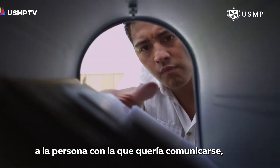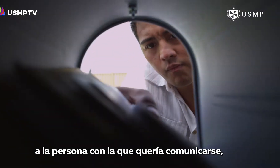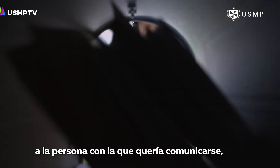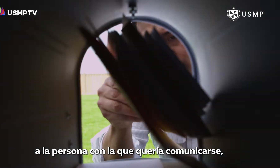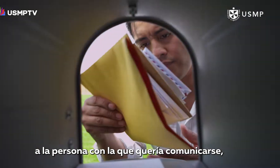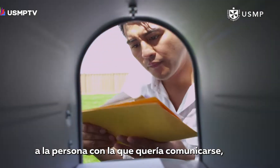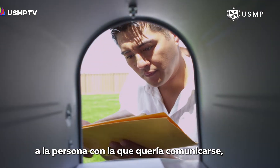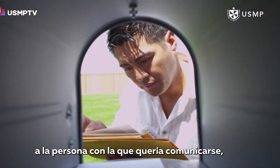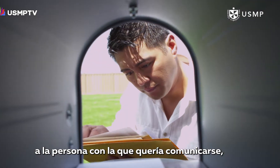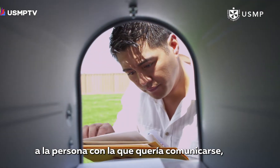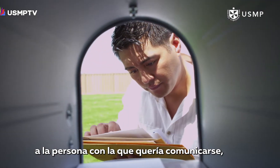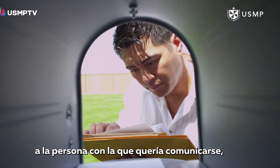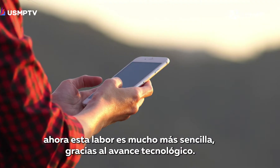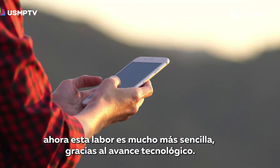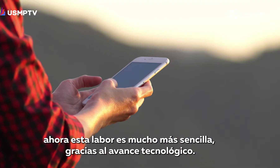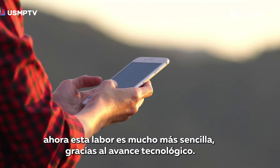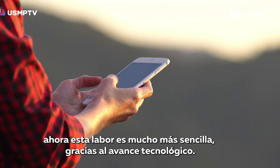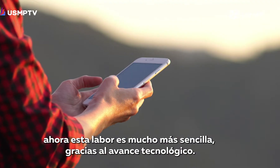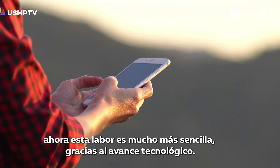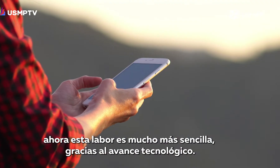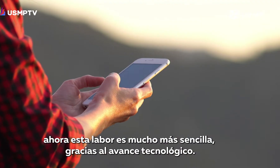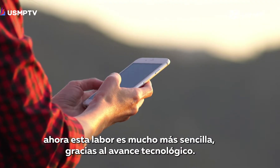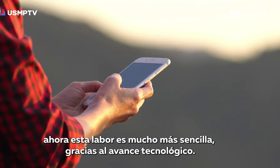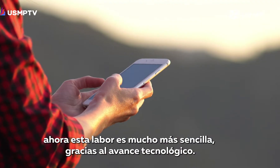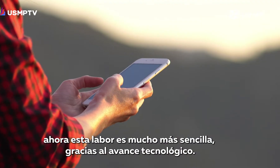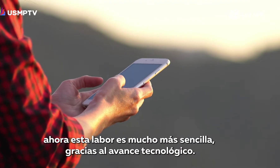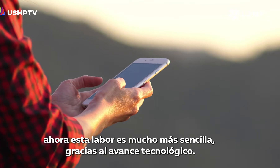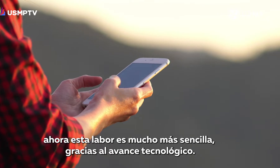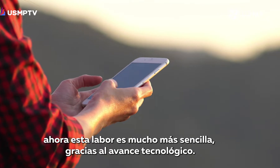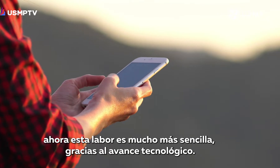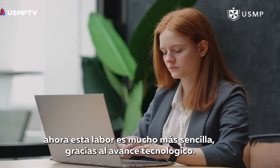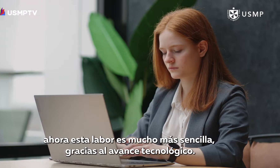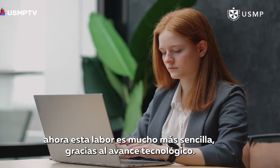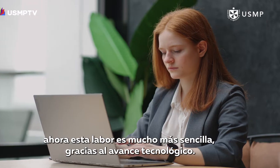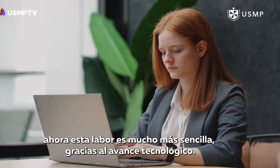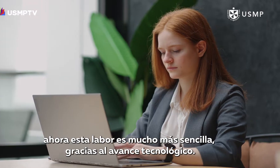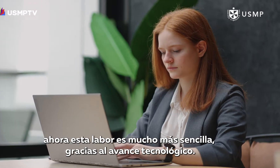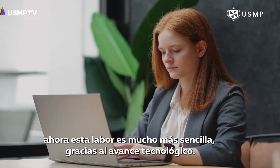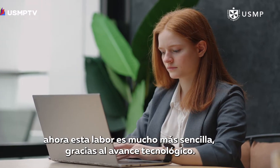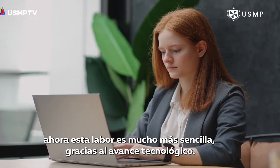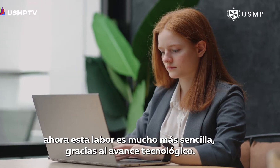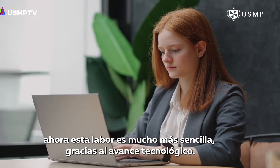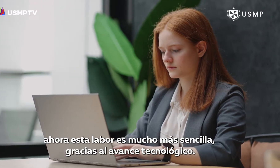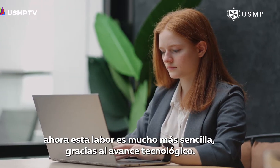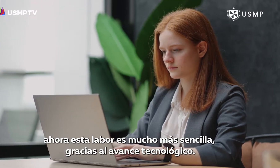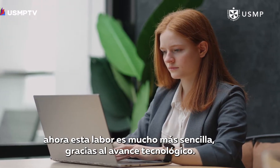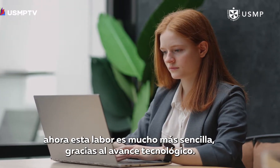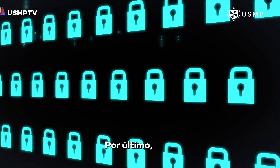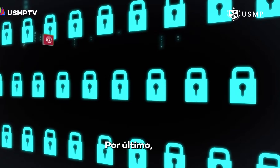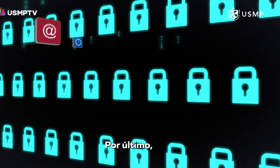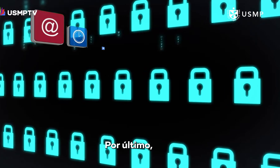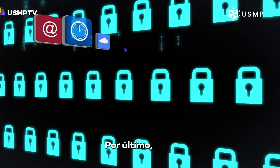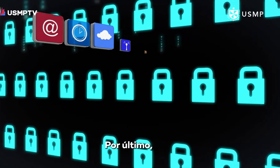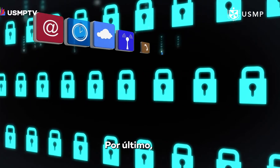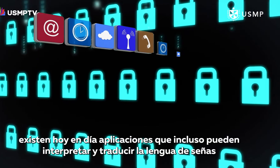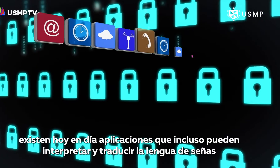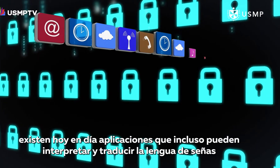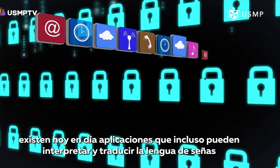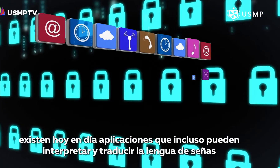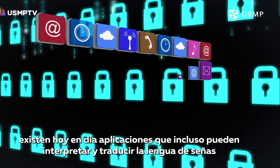con la que quería comunicarse. Ahora, esta labor es mucho más sencilla gracias al avance tecnológico. Por último, existen hoy